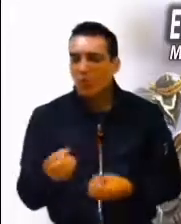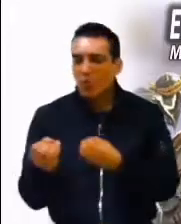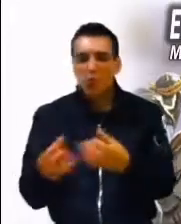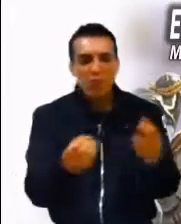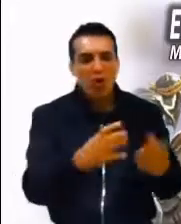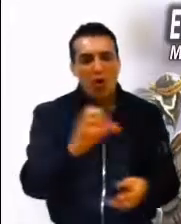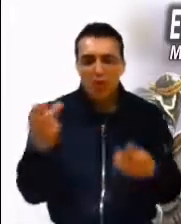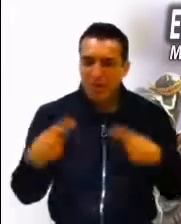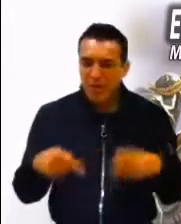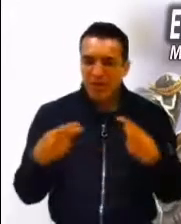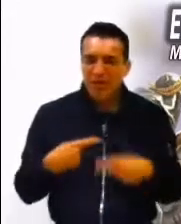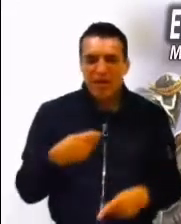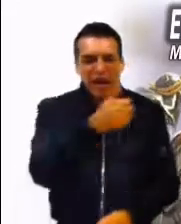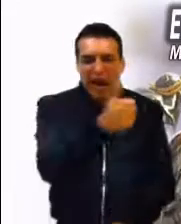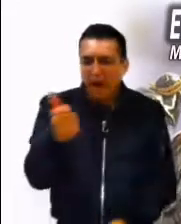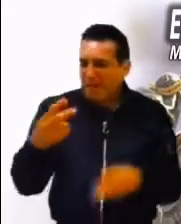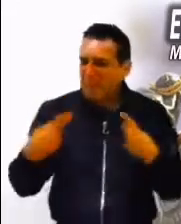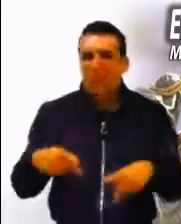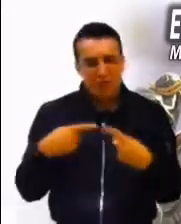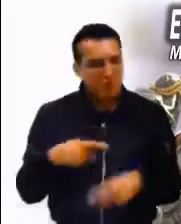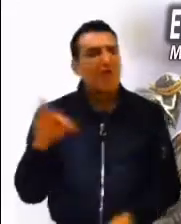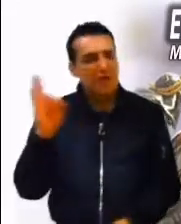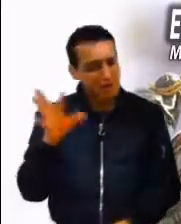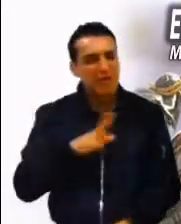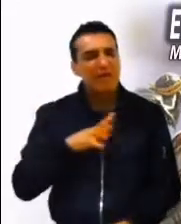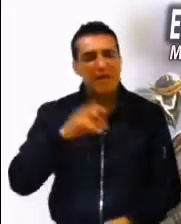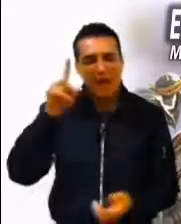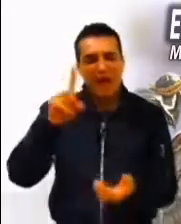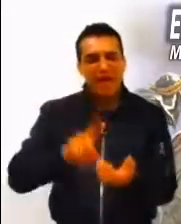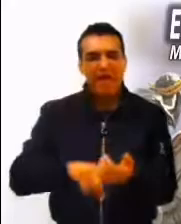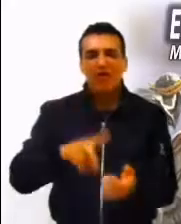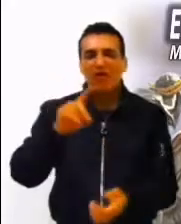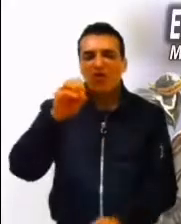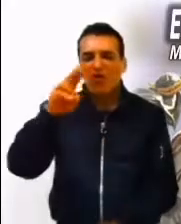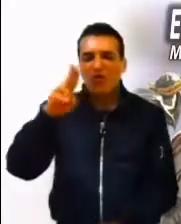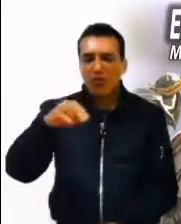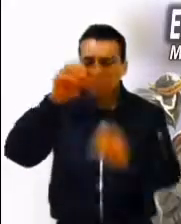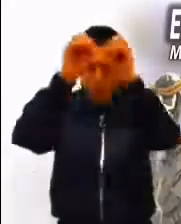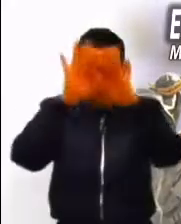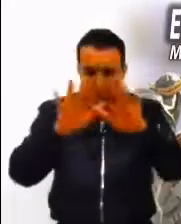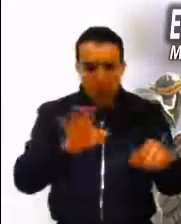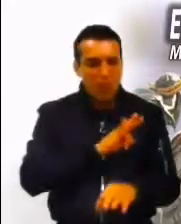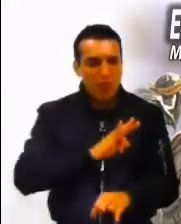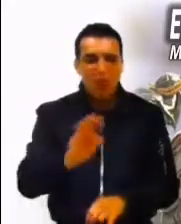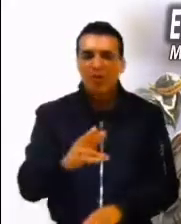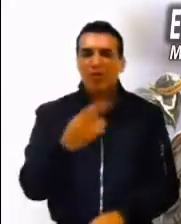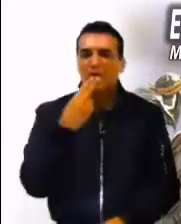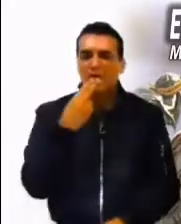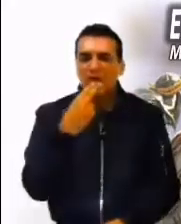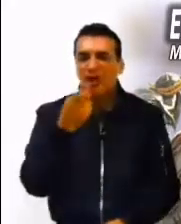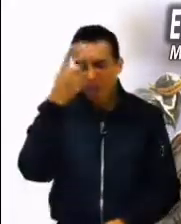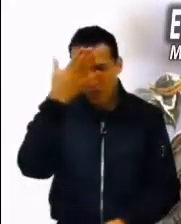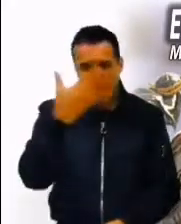grados diferentes, poseemos algún don que debe ser empleado. Tenemos capacidades que se necesitan ejercitar,